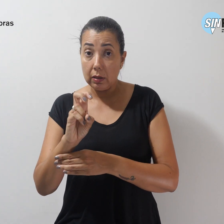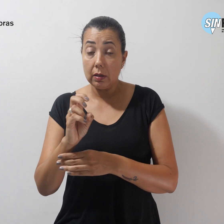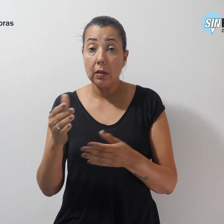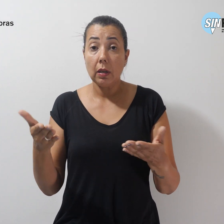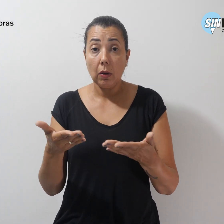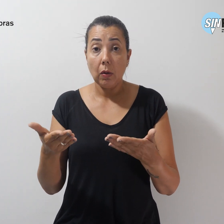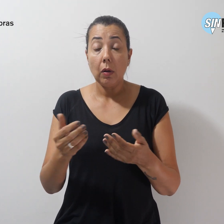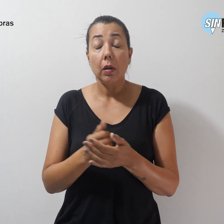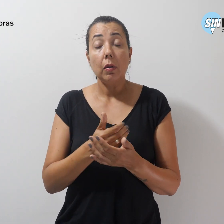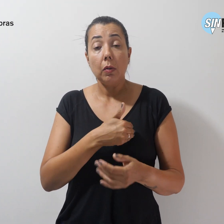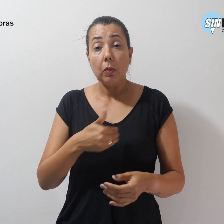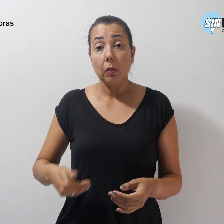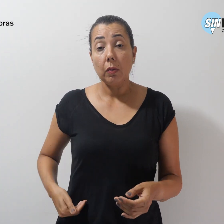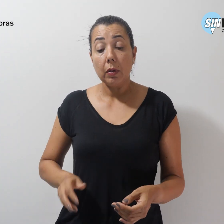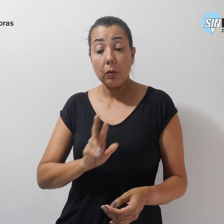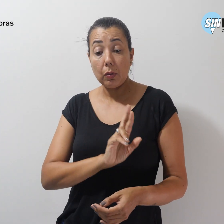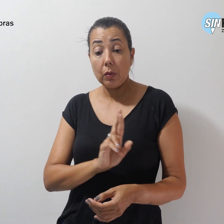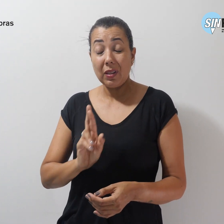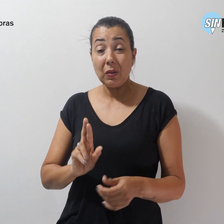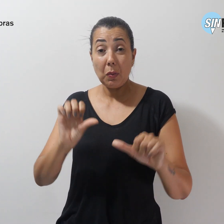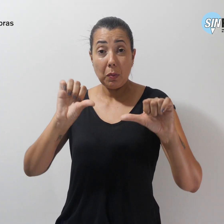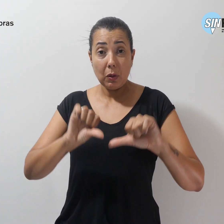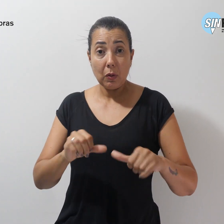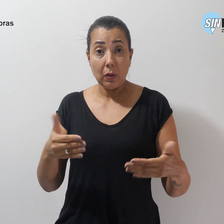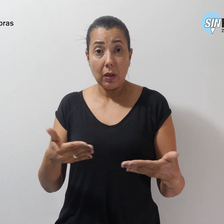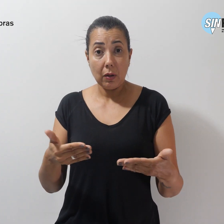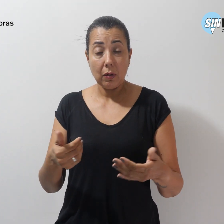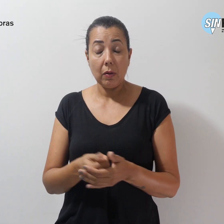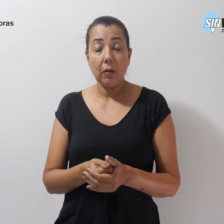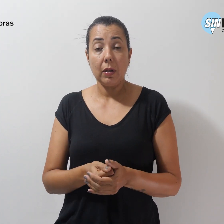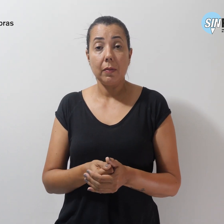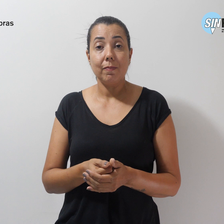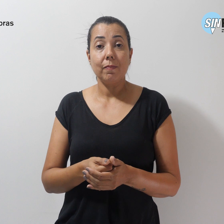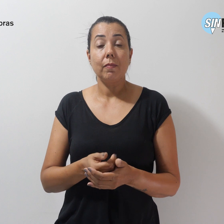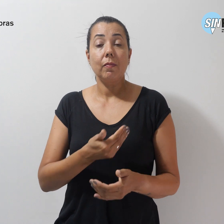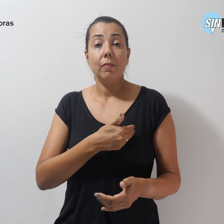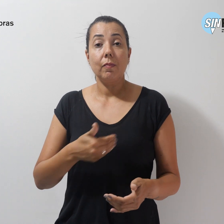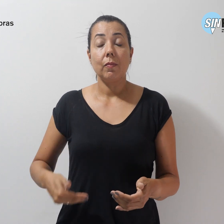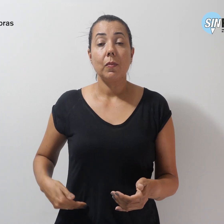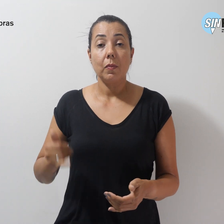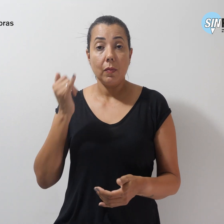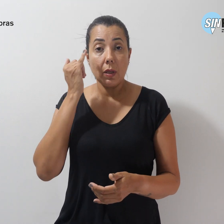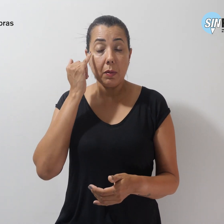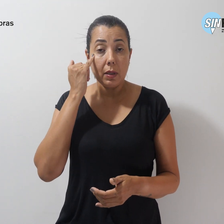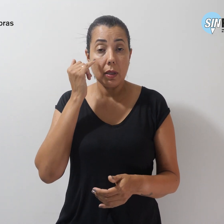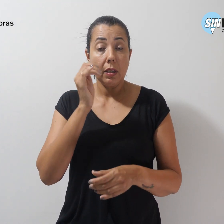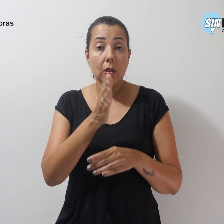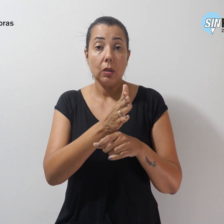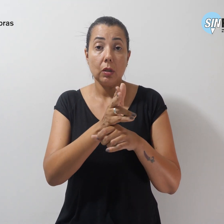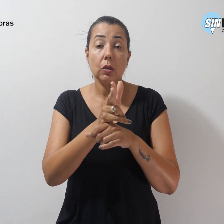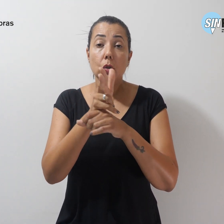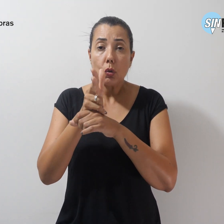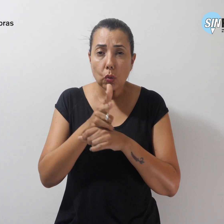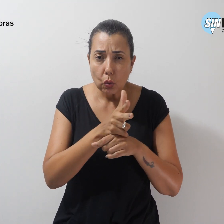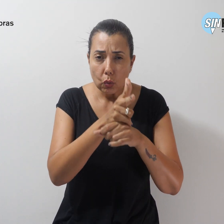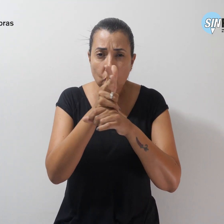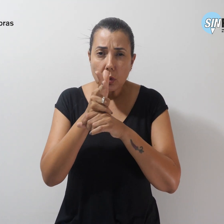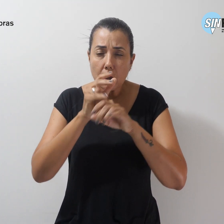Hollenberg e piorado nos governos Ibanez Rocha. No vídeo publicitário, o Simpro